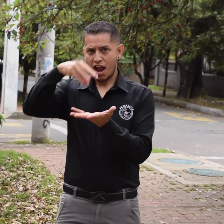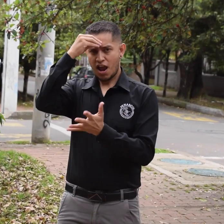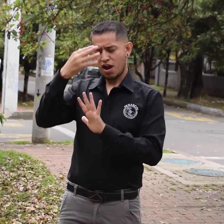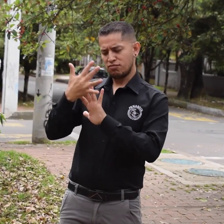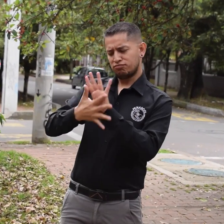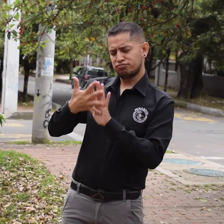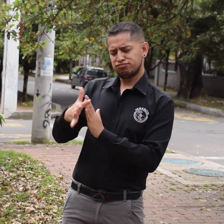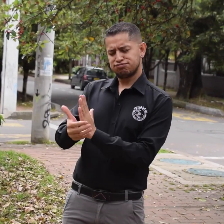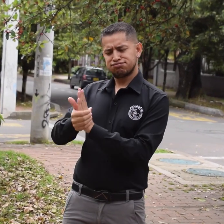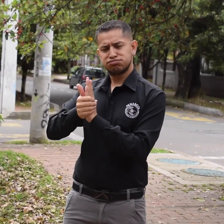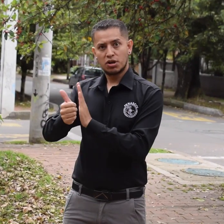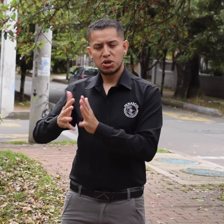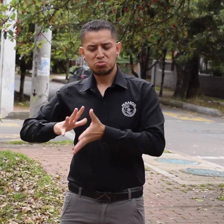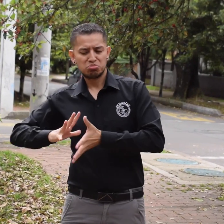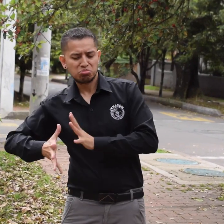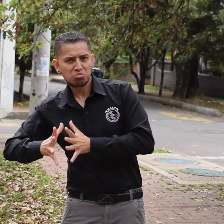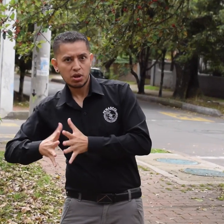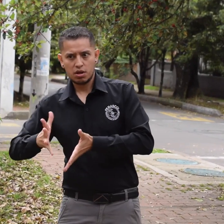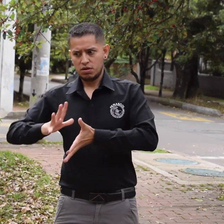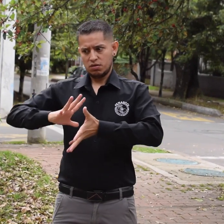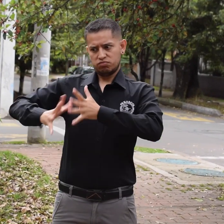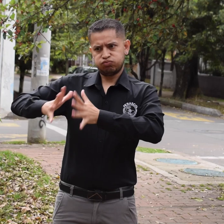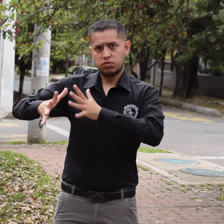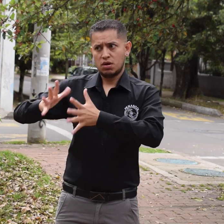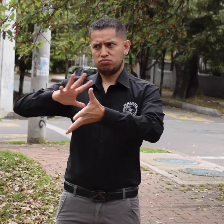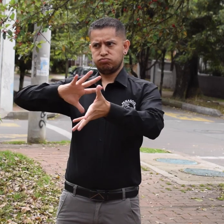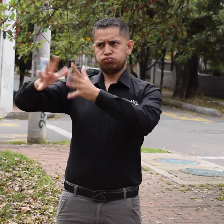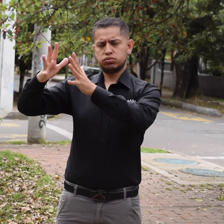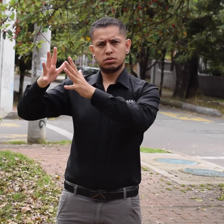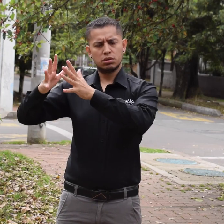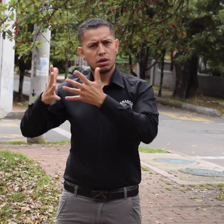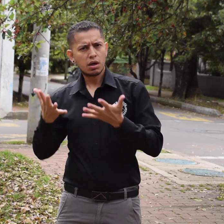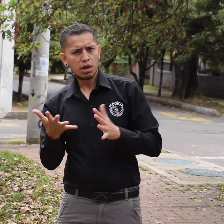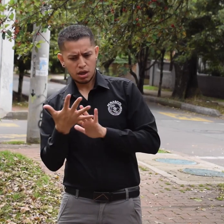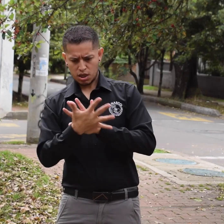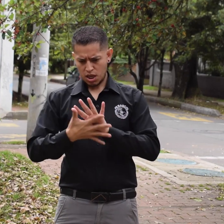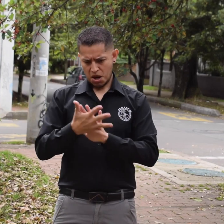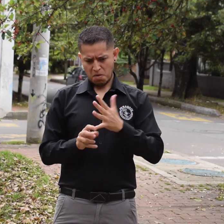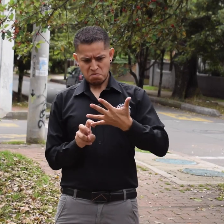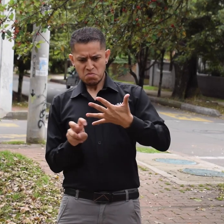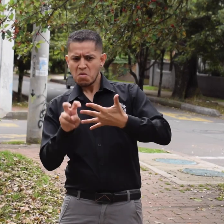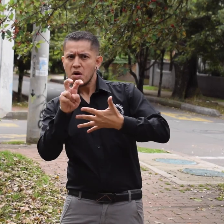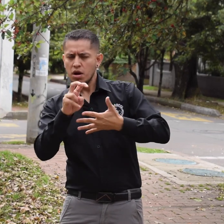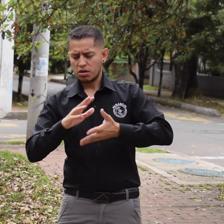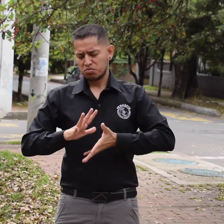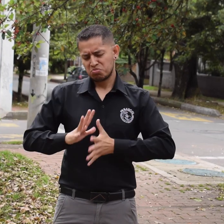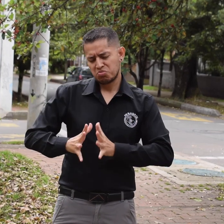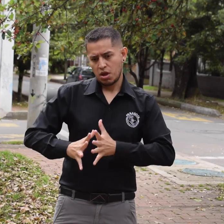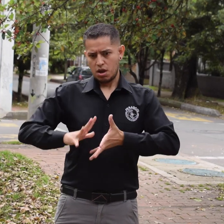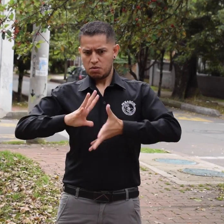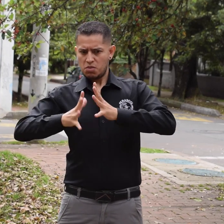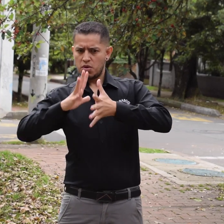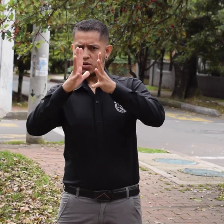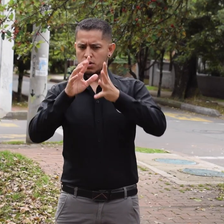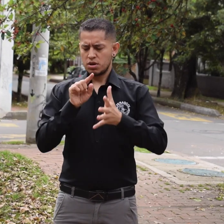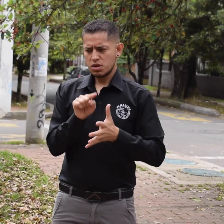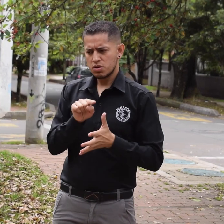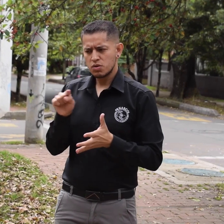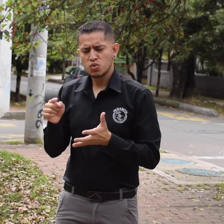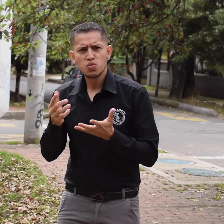Es para aquellos que ya tienen un conocimiento de la lengua y quieren saber su nivel según el programa de